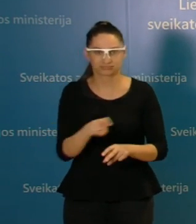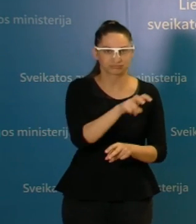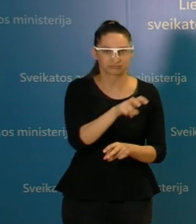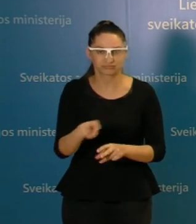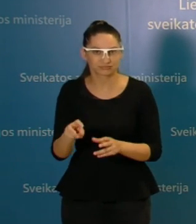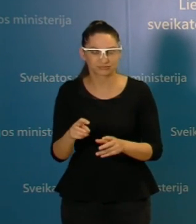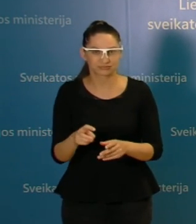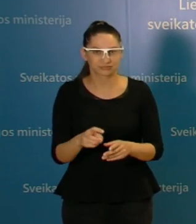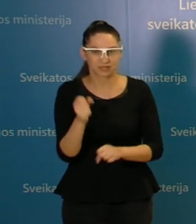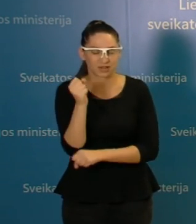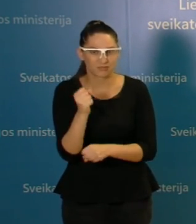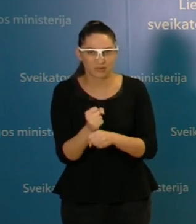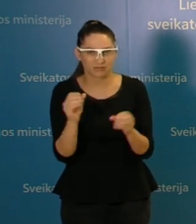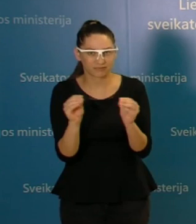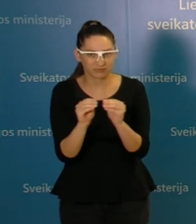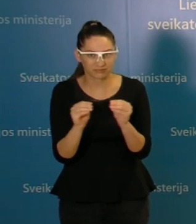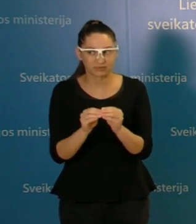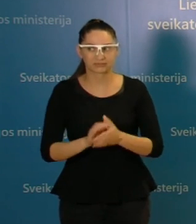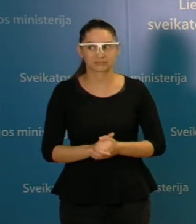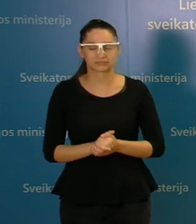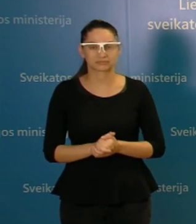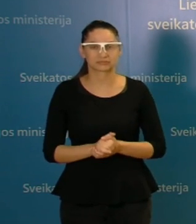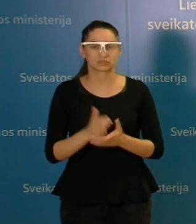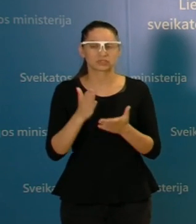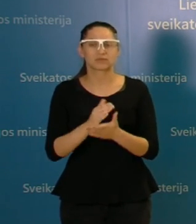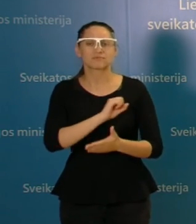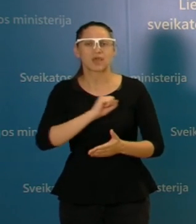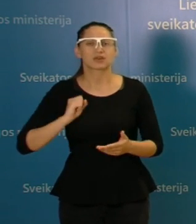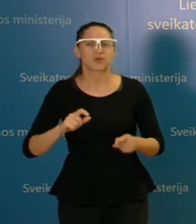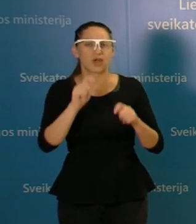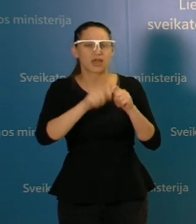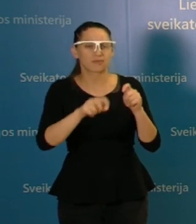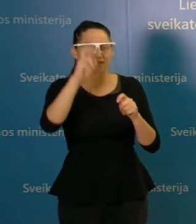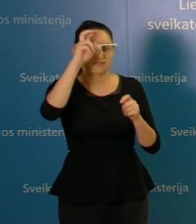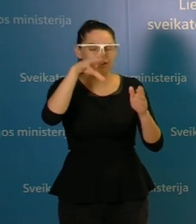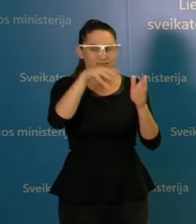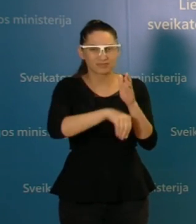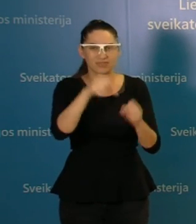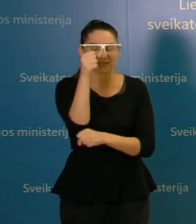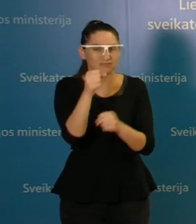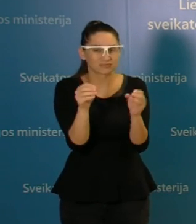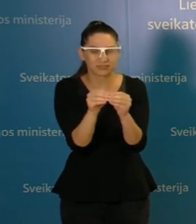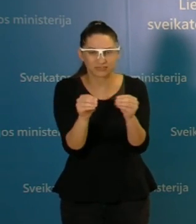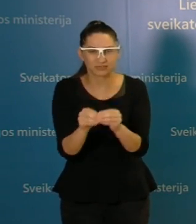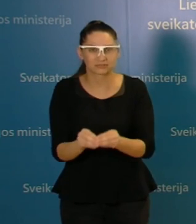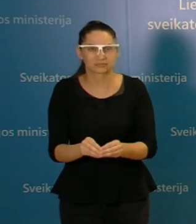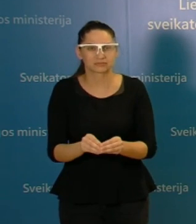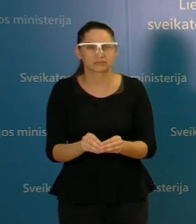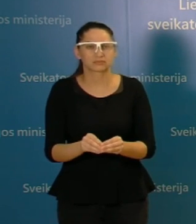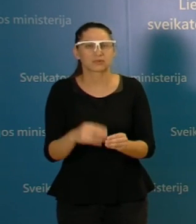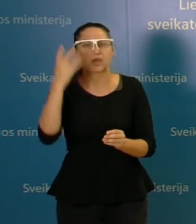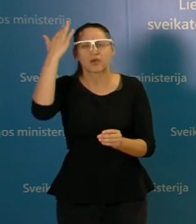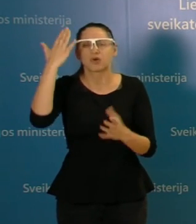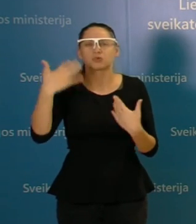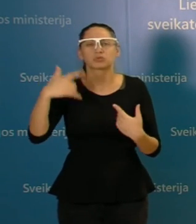komandai mediko ekspertų. Tai, na, labai sunkiai tikėtina, kad jie sugeneruotų